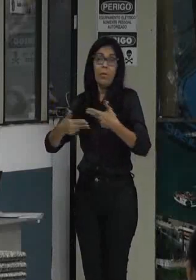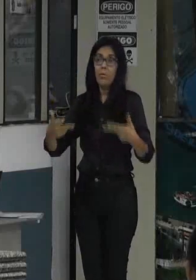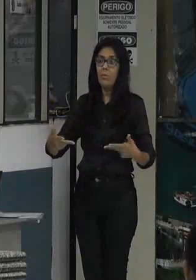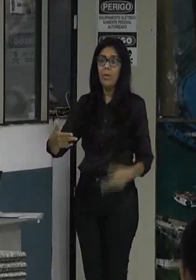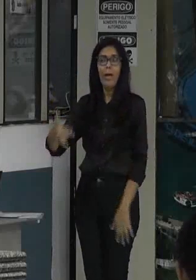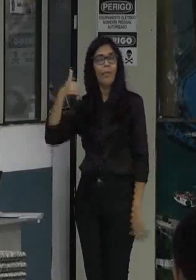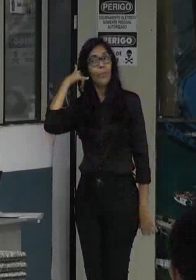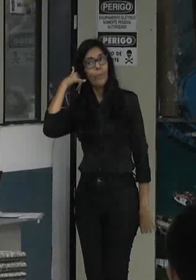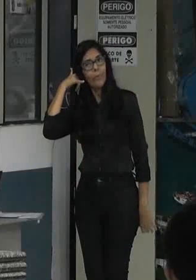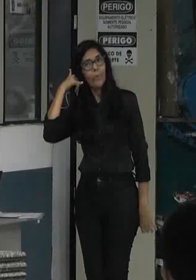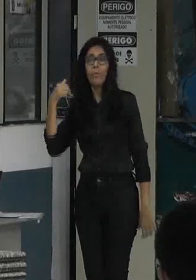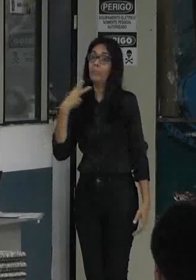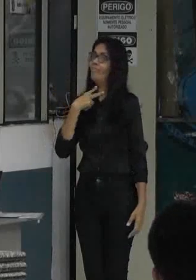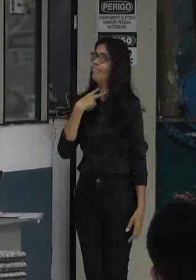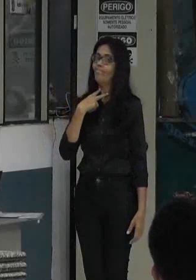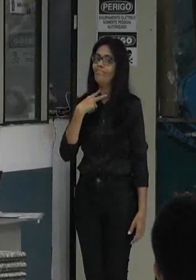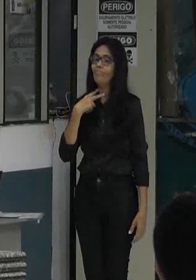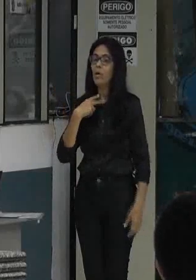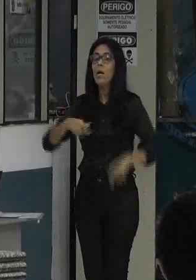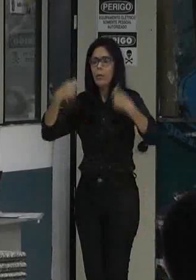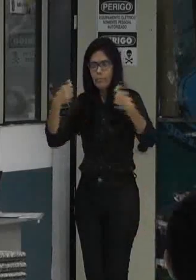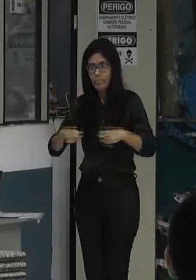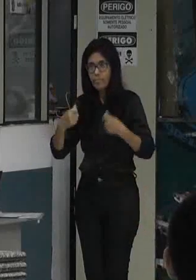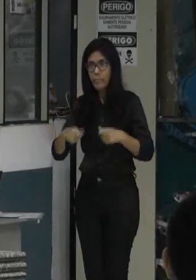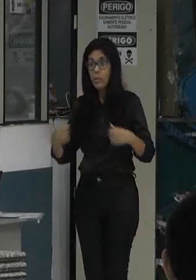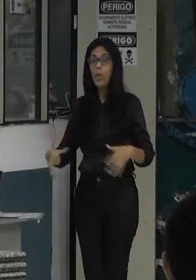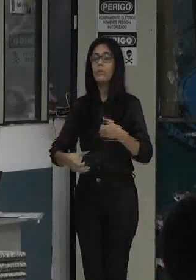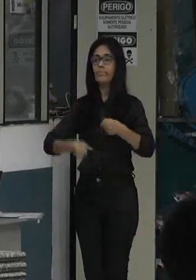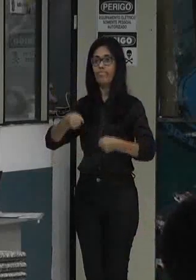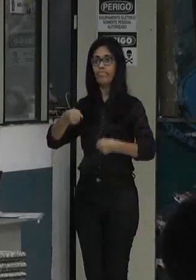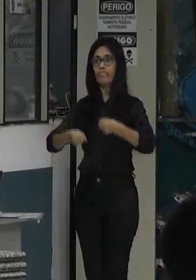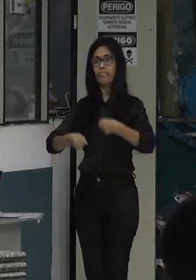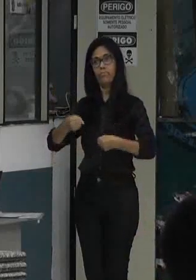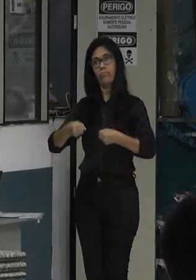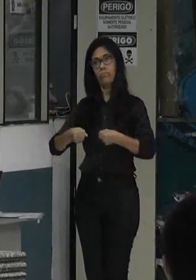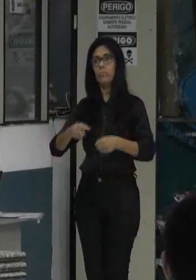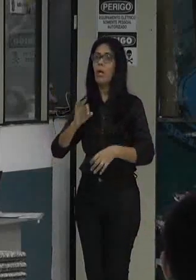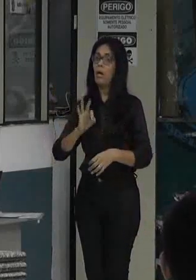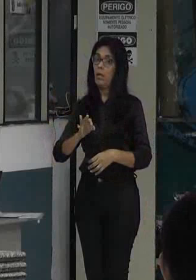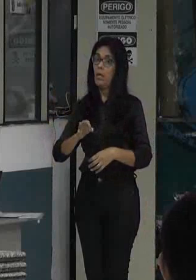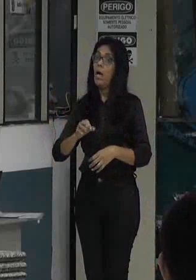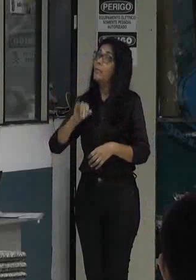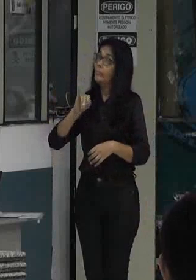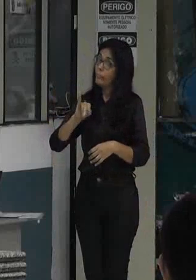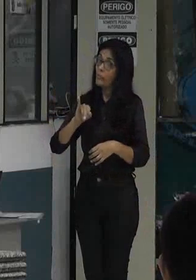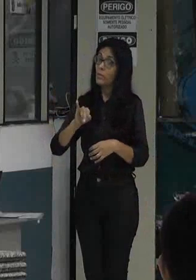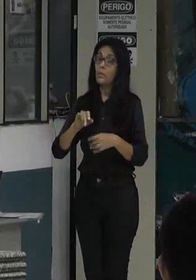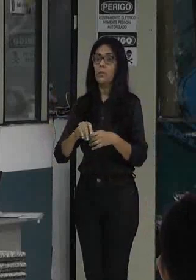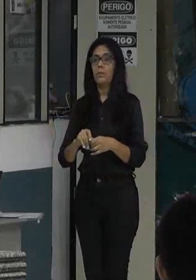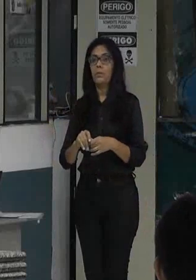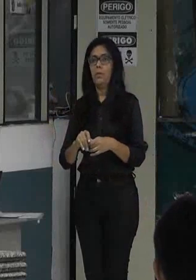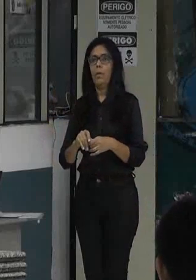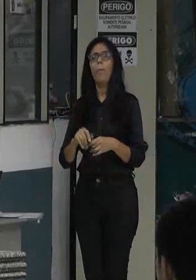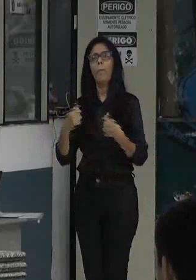pode, na verdade, deixar de estar com as duas mãos ao volante. É sério, claro, a tal marcha e coisas